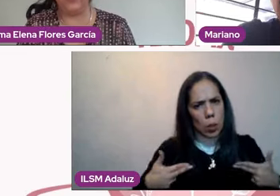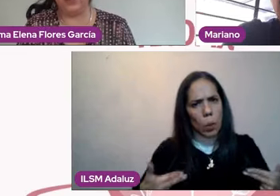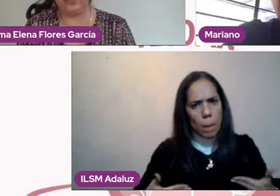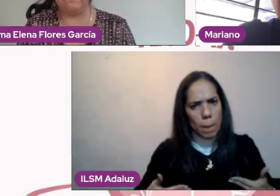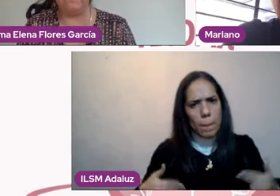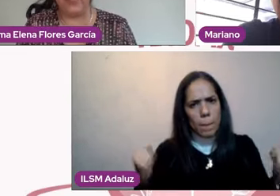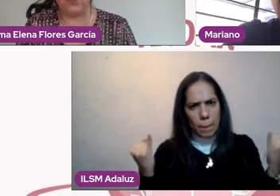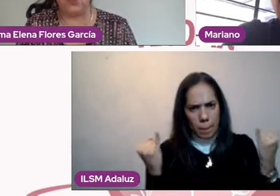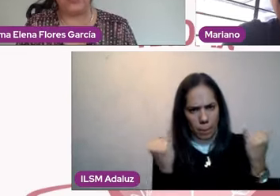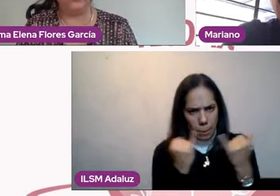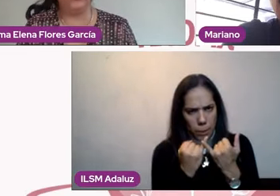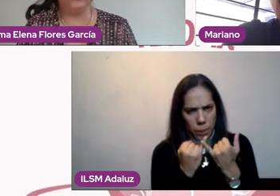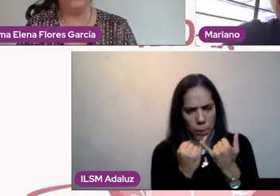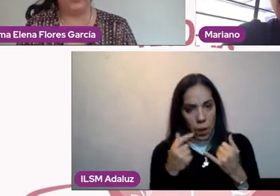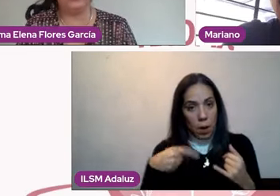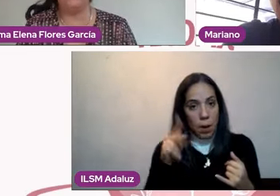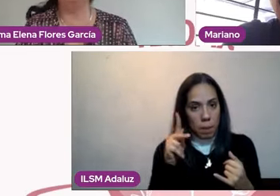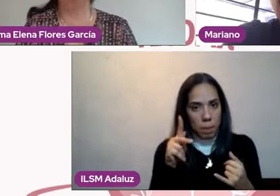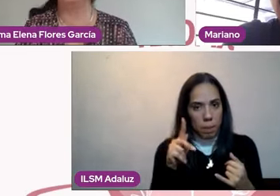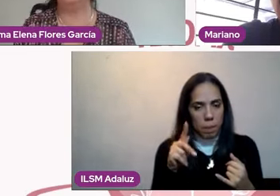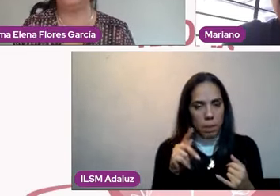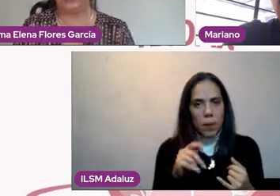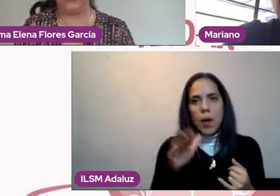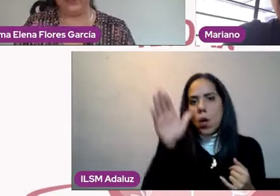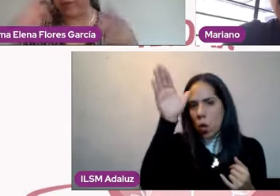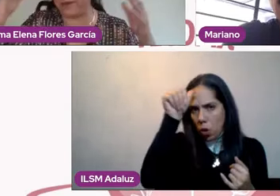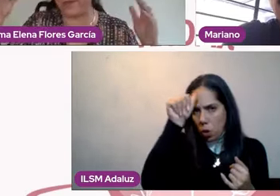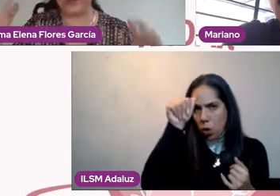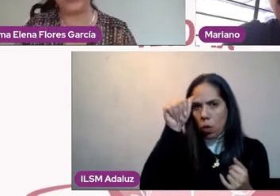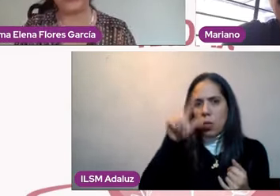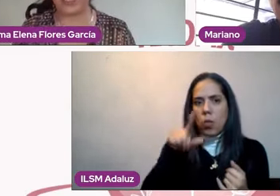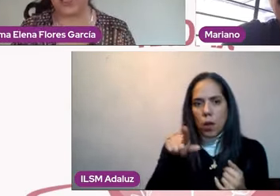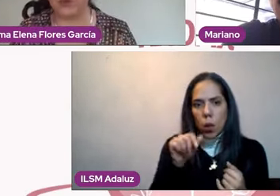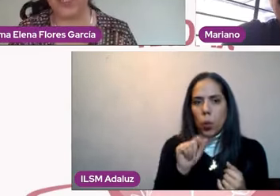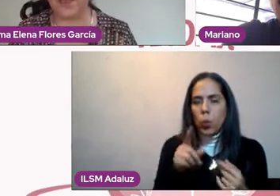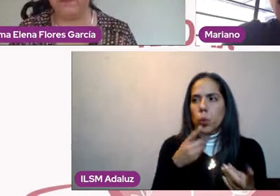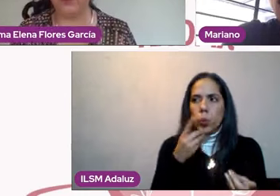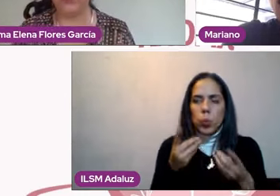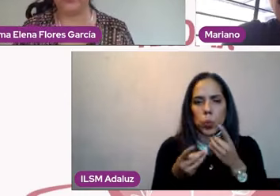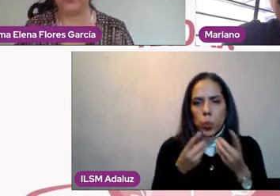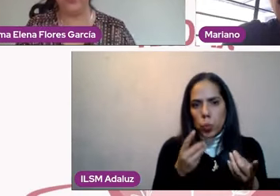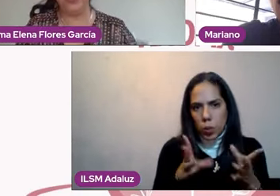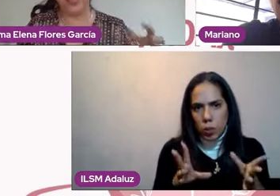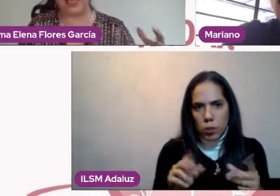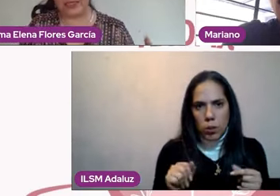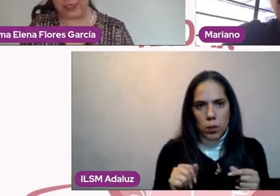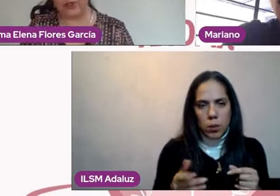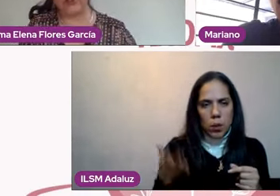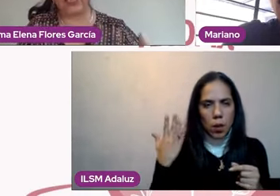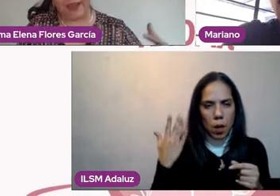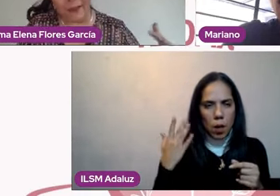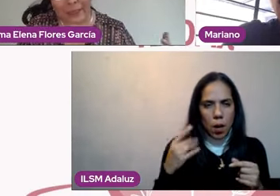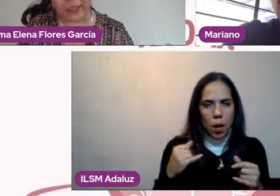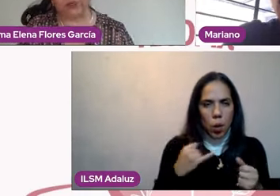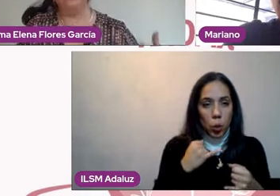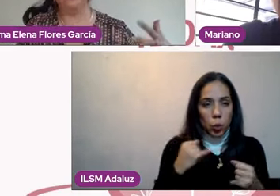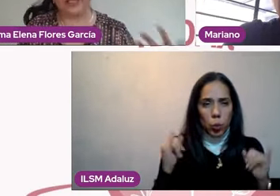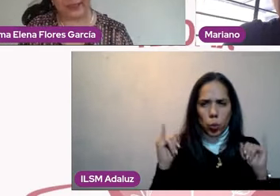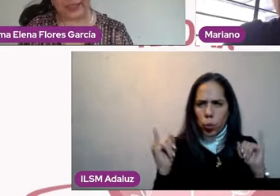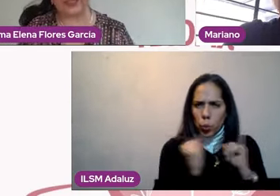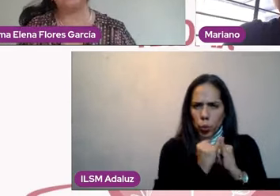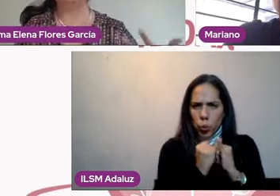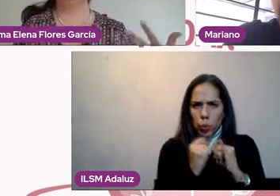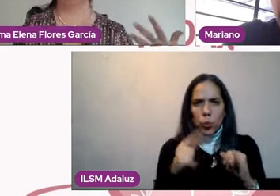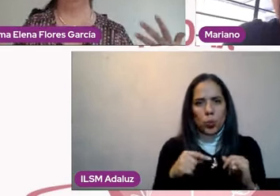contigo cuando no hay concruencia, ¿no? Y lo hablábamos hace ya un tiempo tú y yo en el sentido de ser